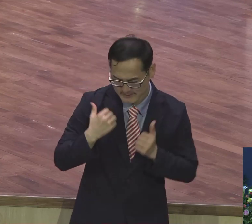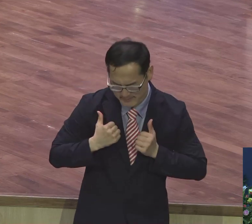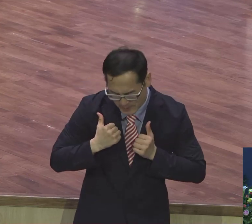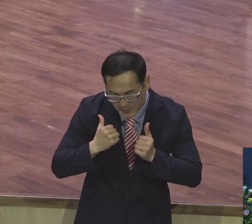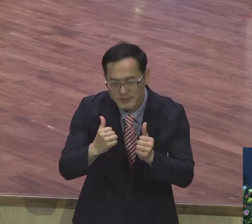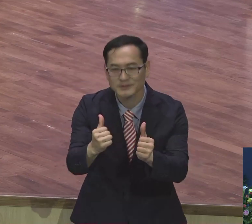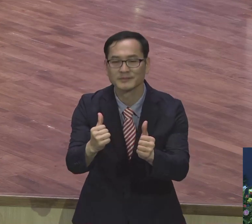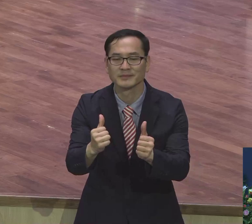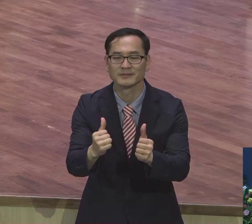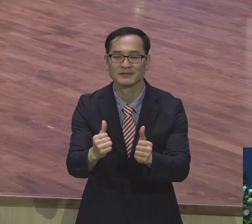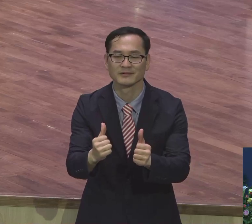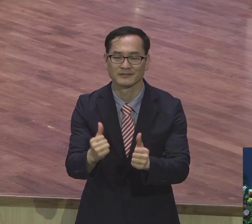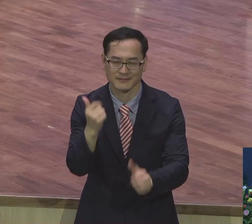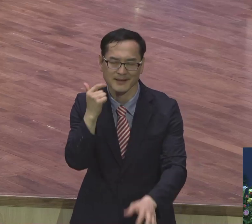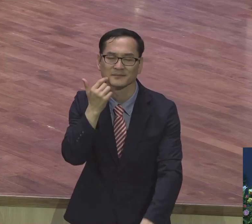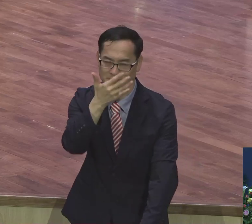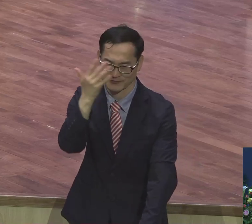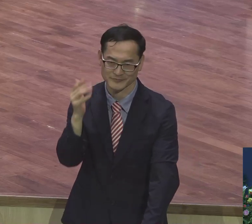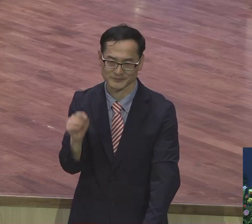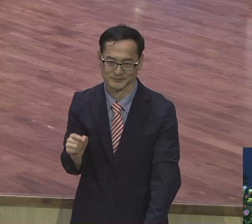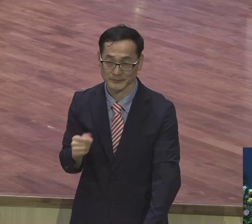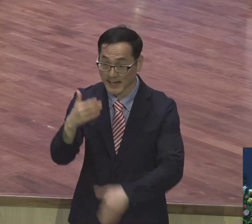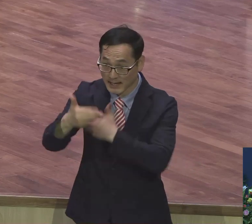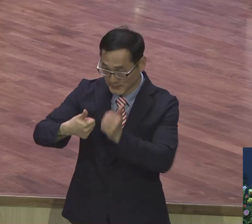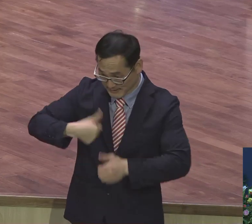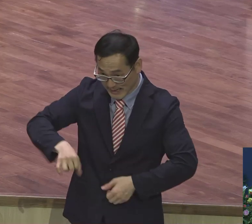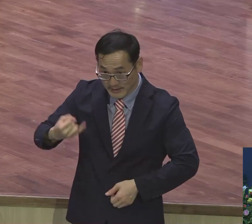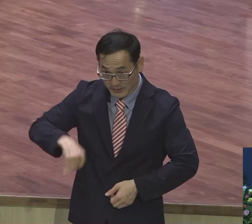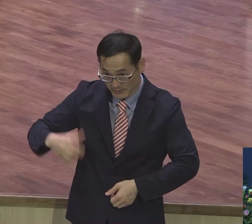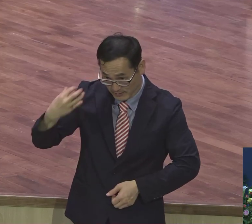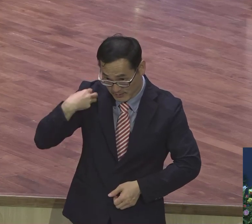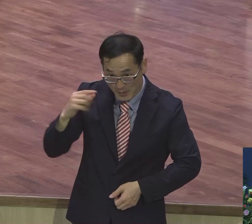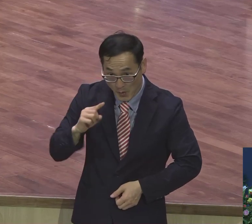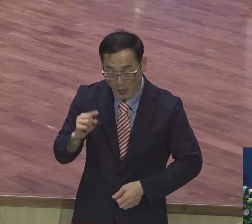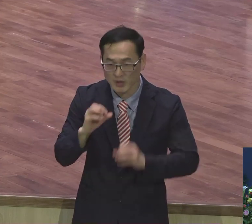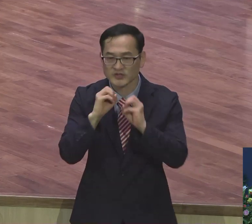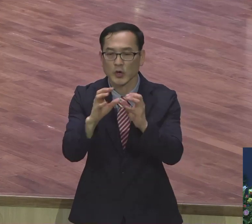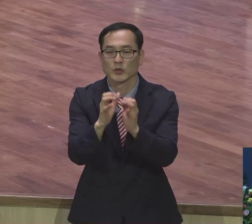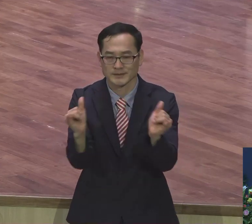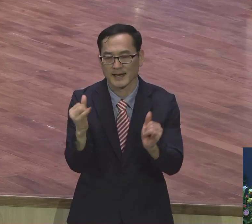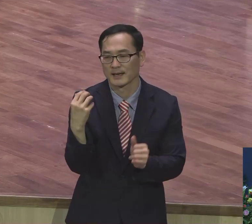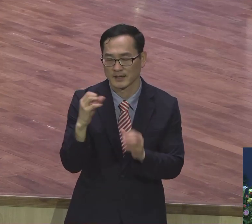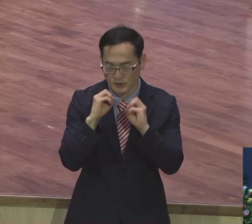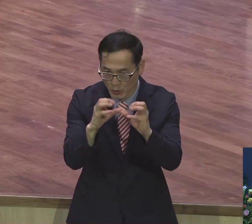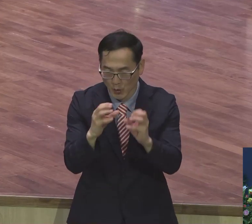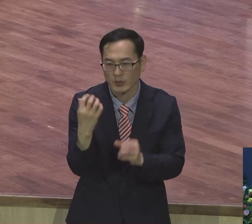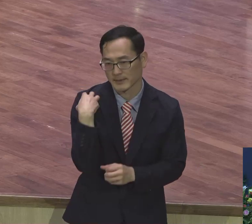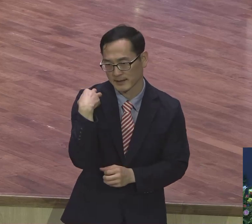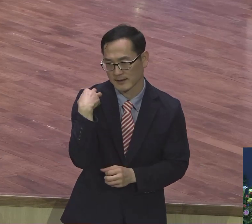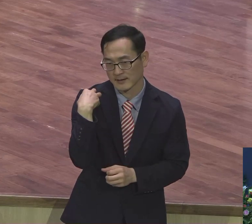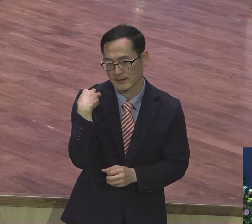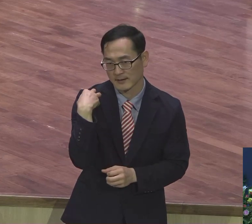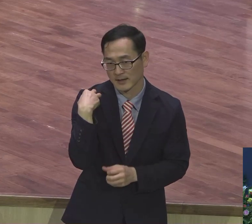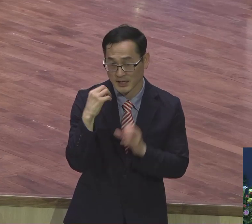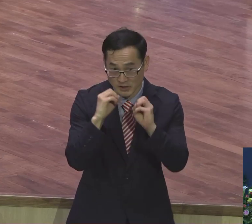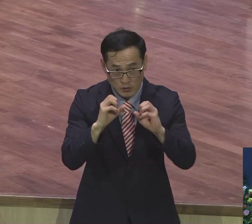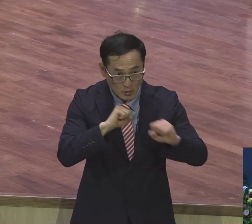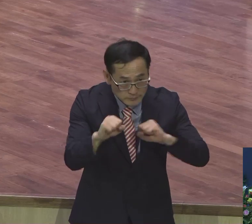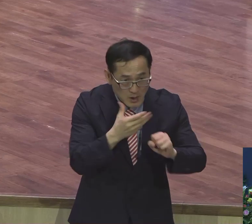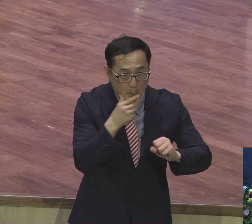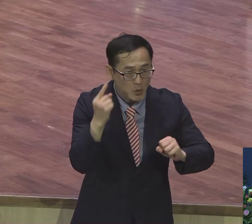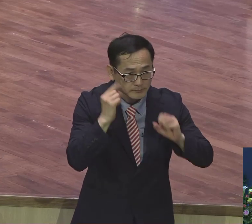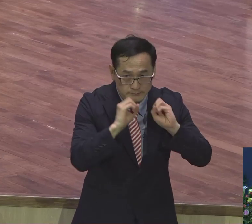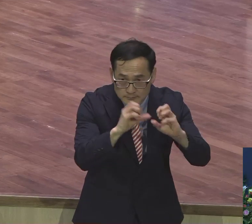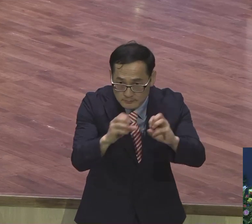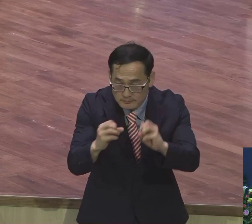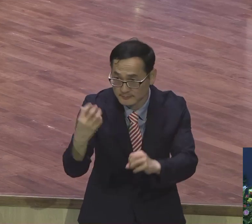다시 말해서 하나님의 자녀는요. 전도자의 위치에 서 있고 전도자의 역할을 감당할